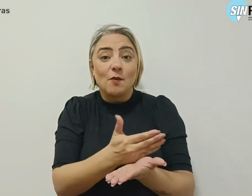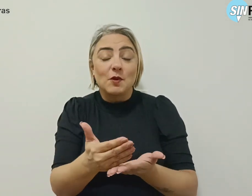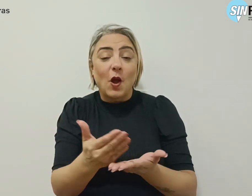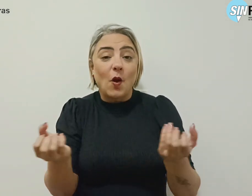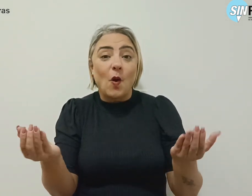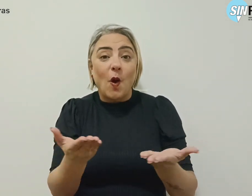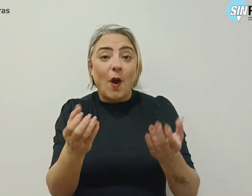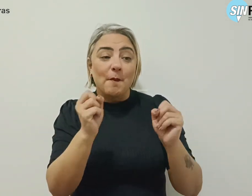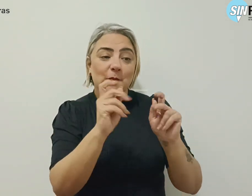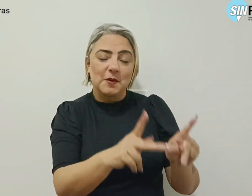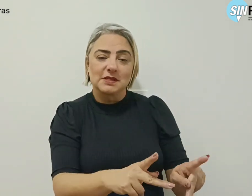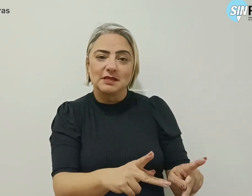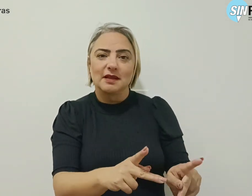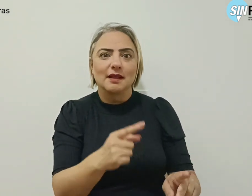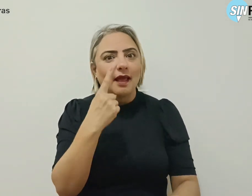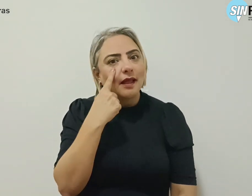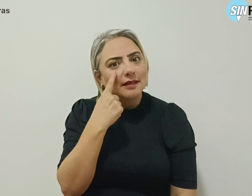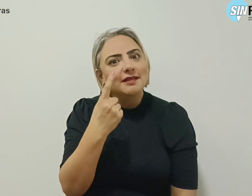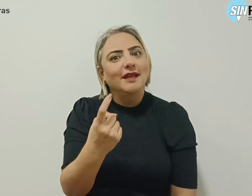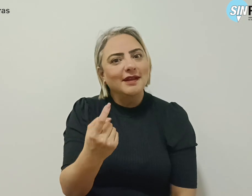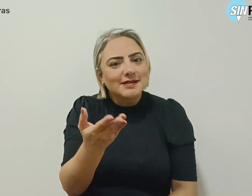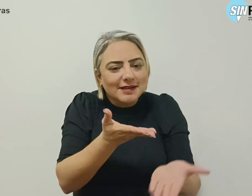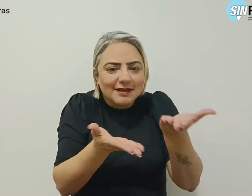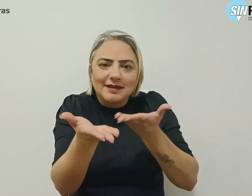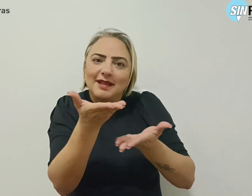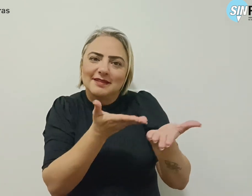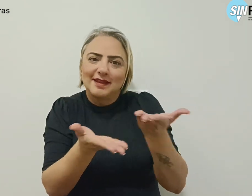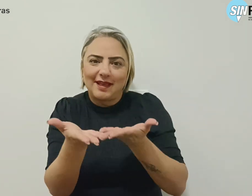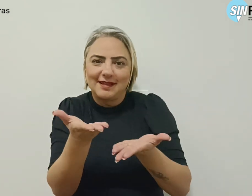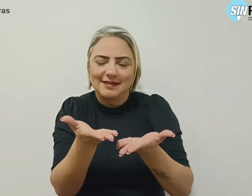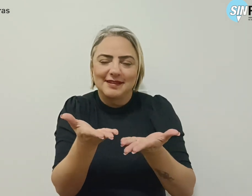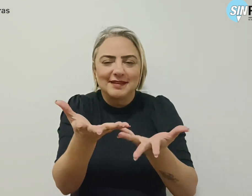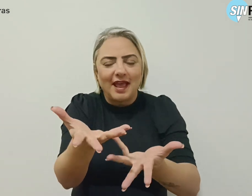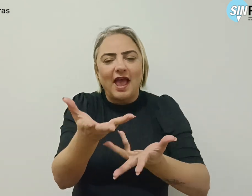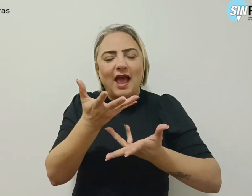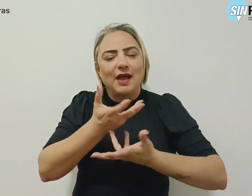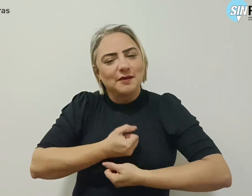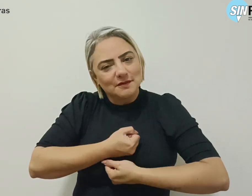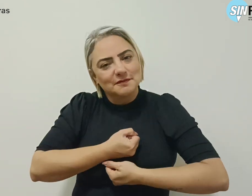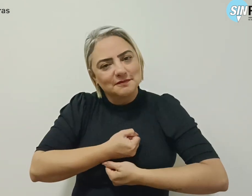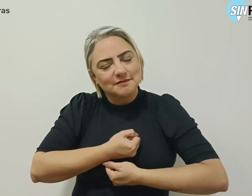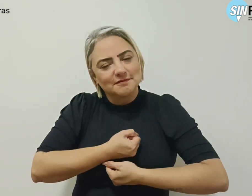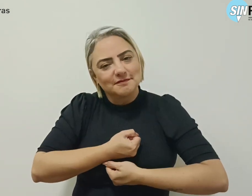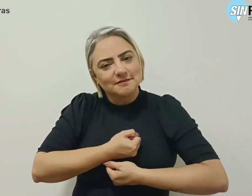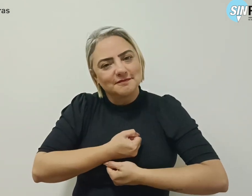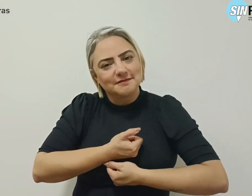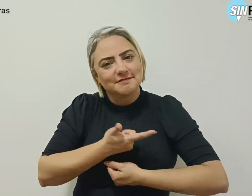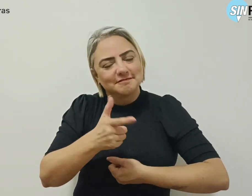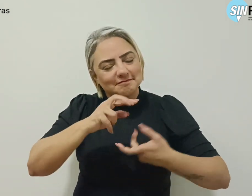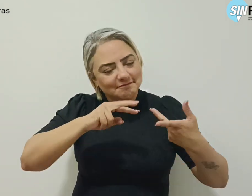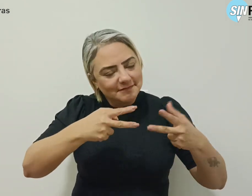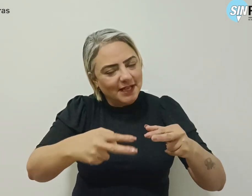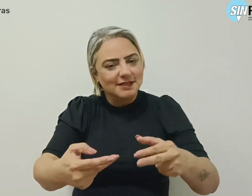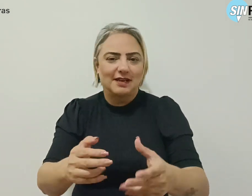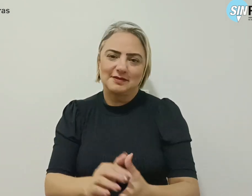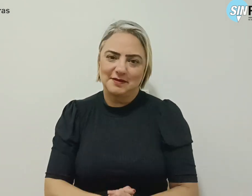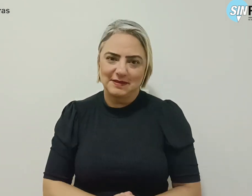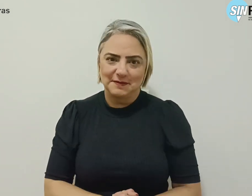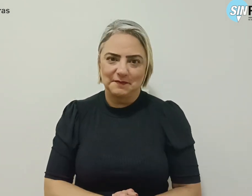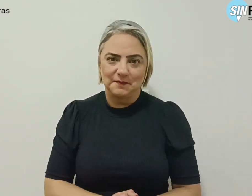o que torna muito interessante a forma de acolhida de uma e de outra geração. Ela